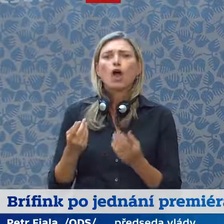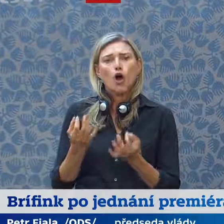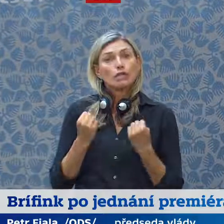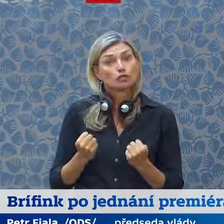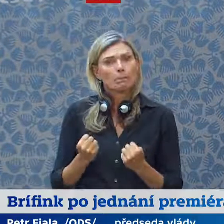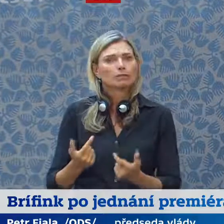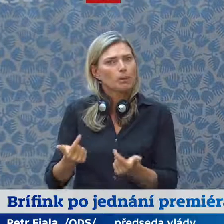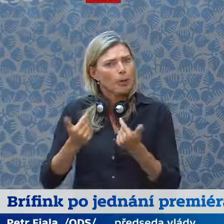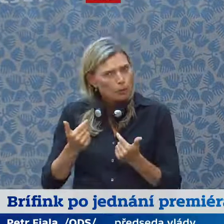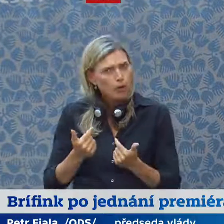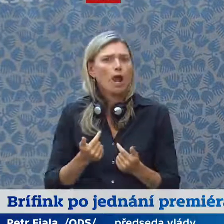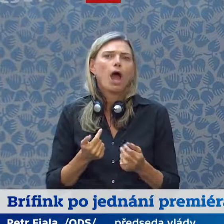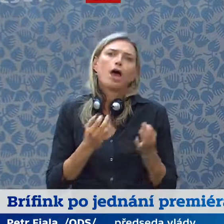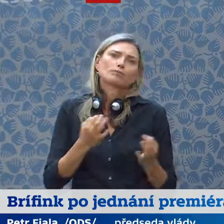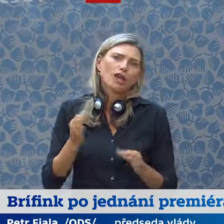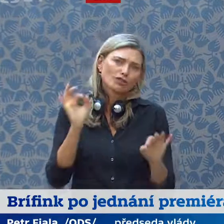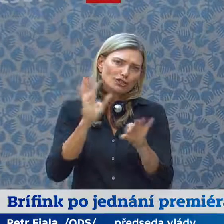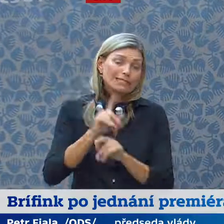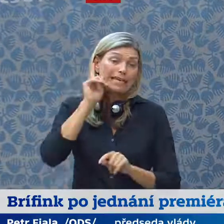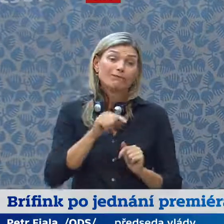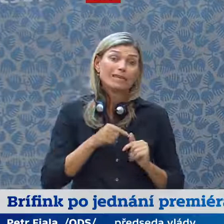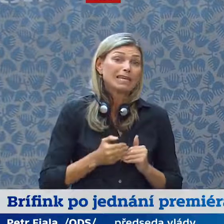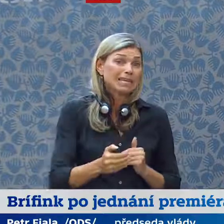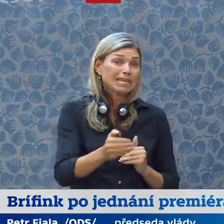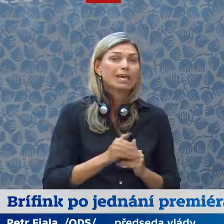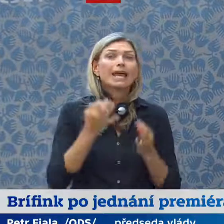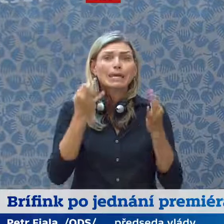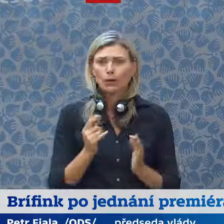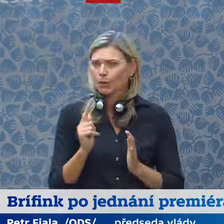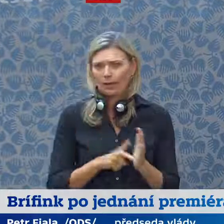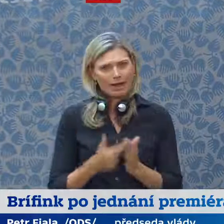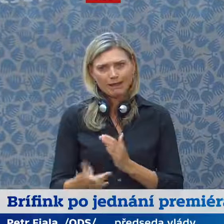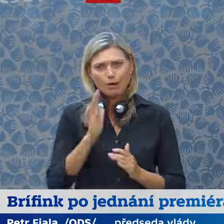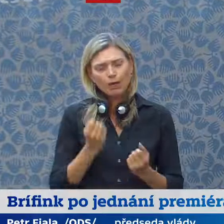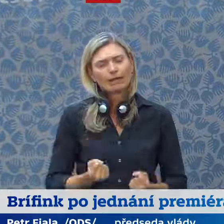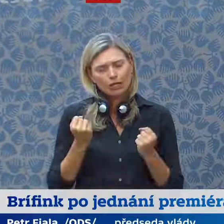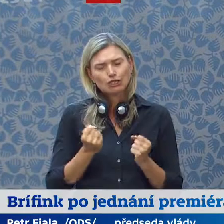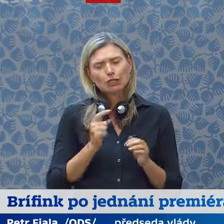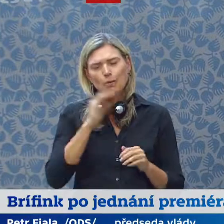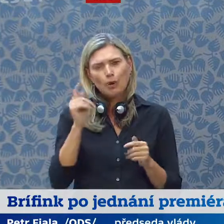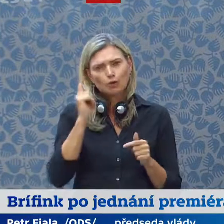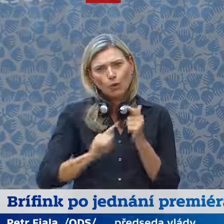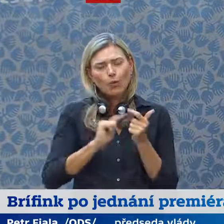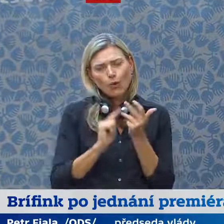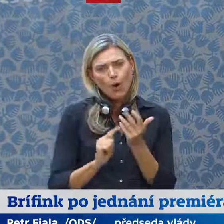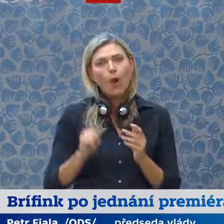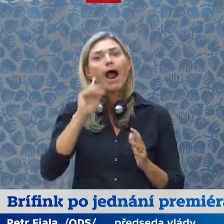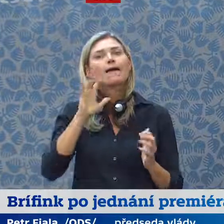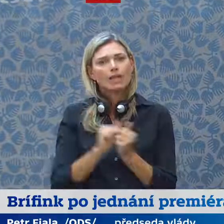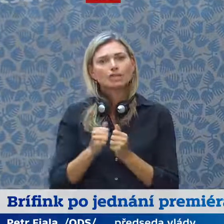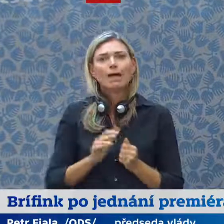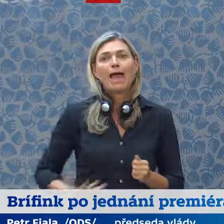štěstí a budou nás podporovat v těch nelehkých úkolech, které předsednictví přináší, tak věřím, že i ve spolupráci s Evropským